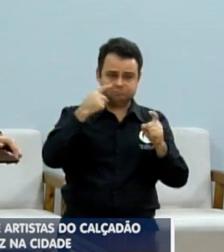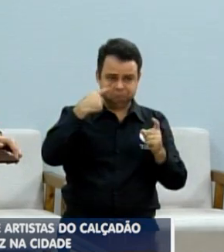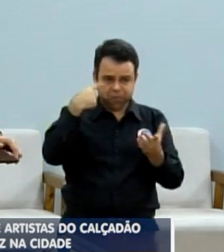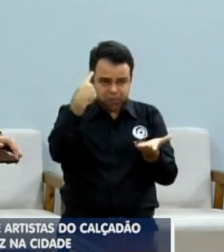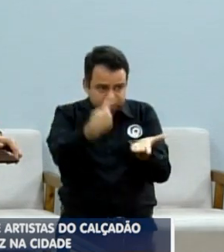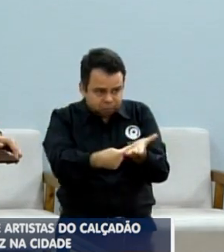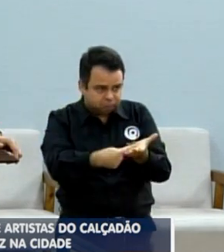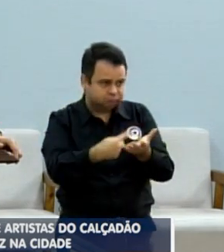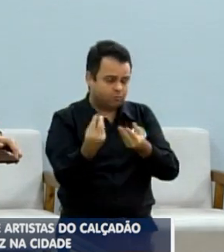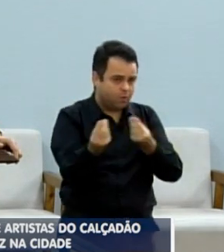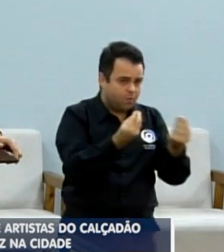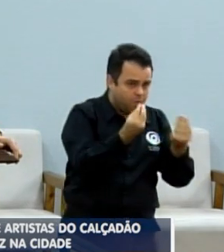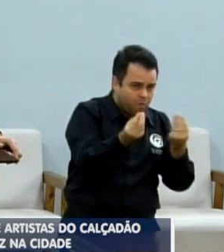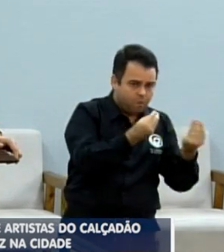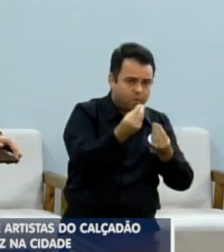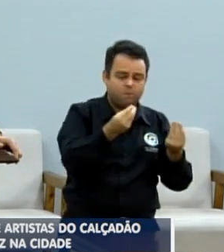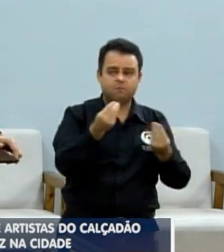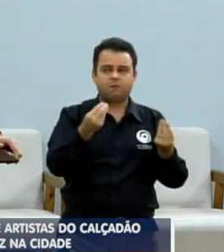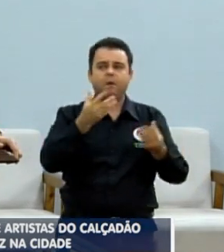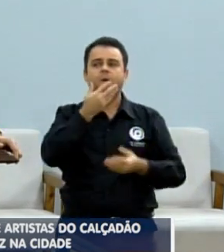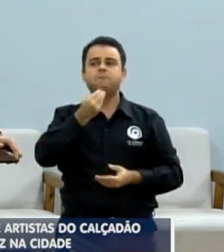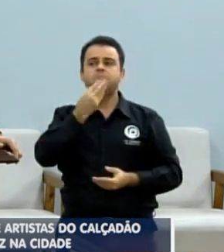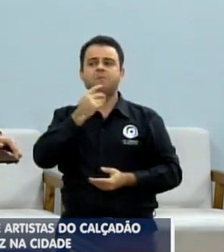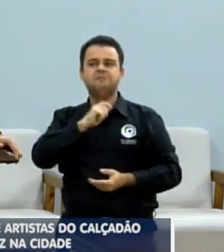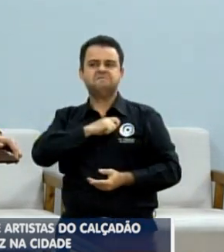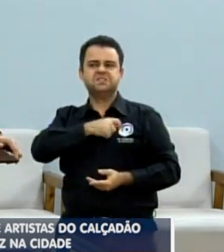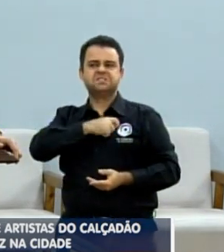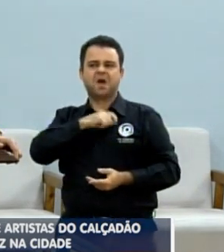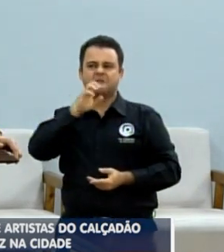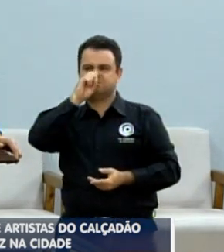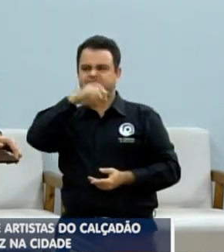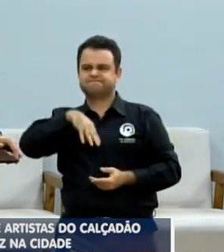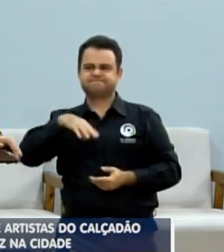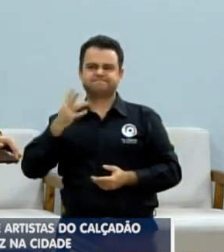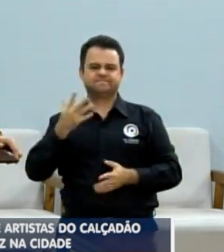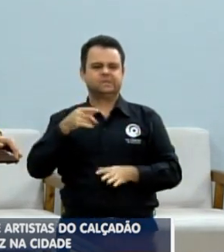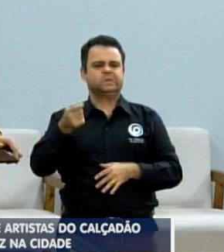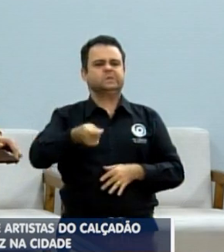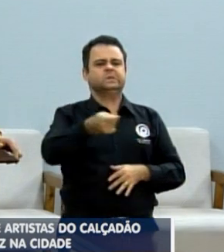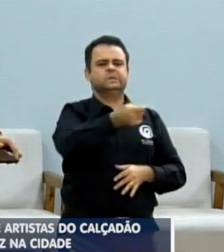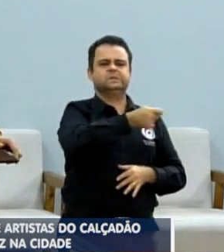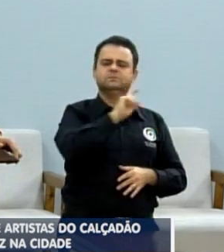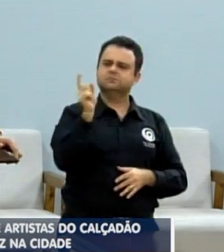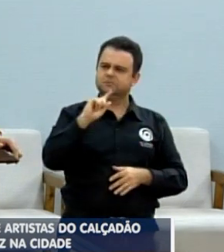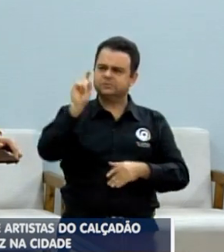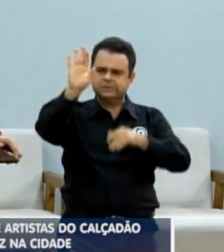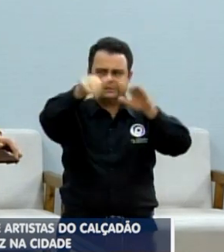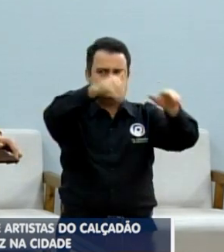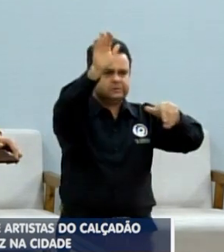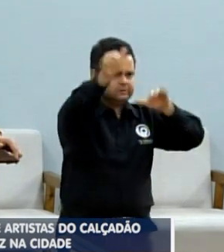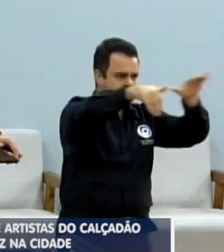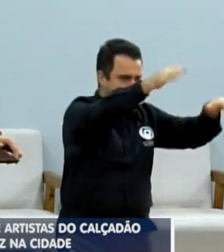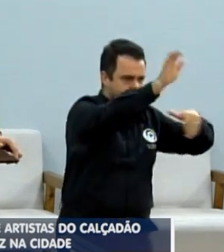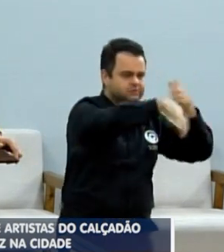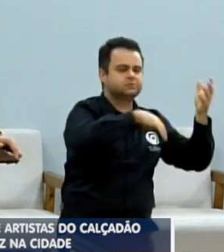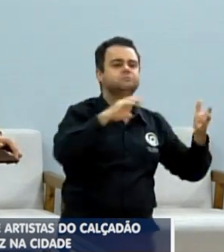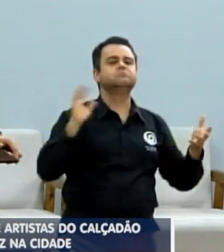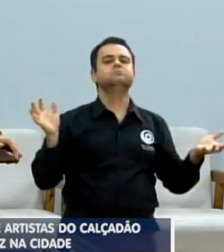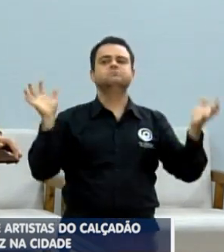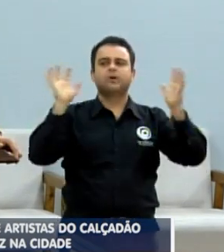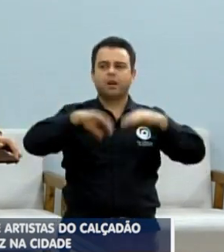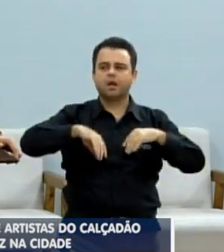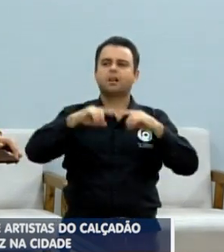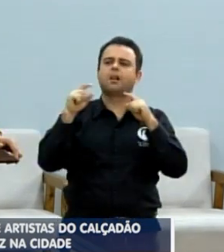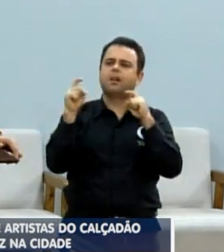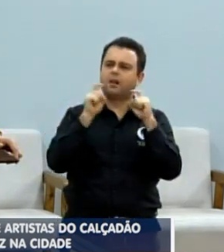tratando daquele jeito mal educado, vamos convidar todo mundo, chega todos os profissionais, entrem em